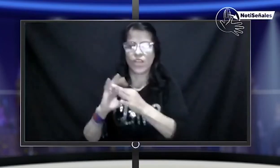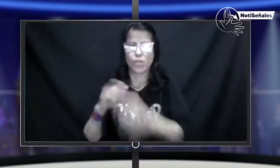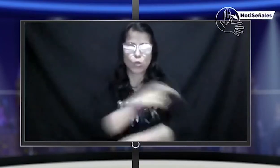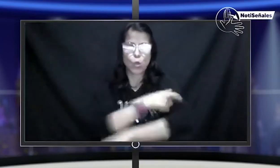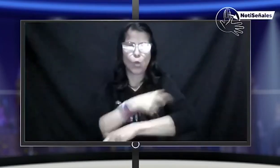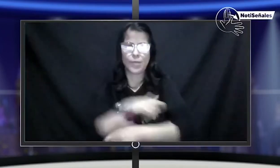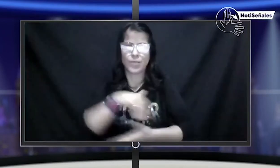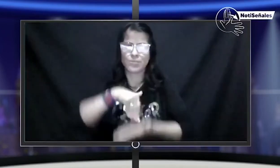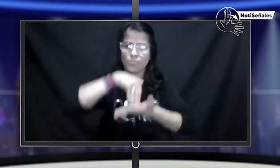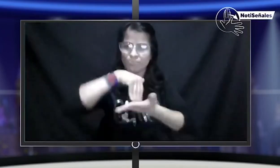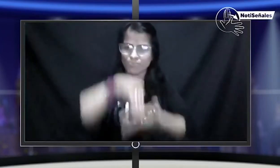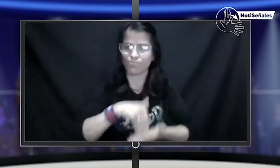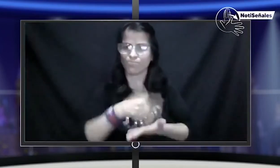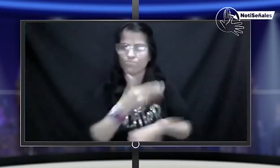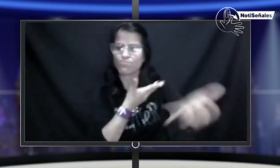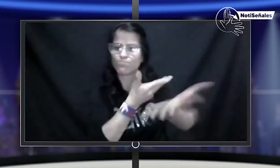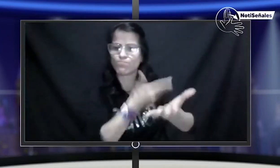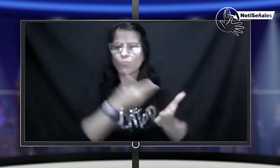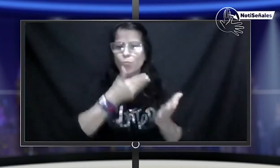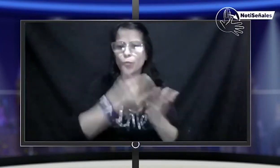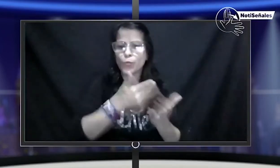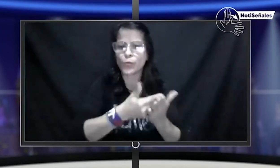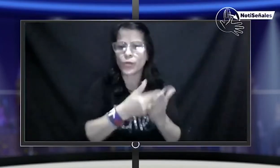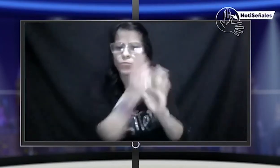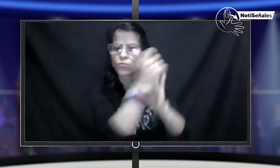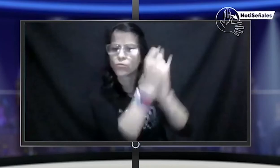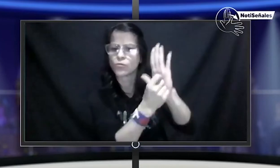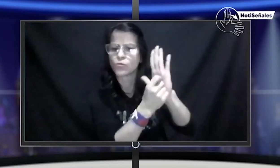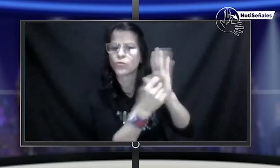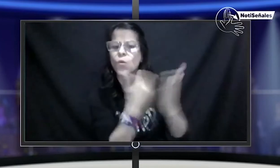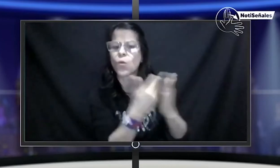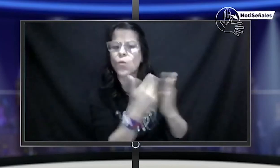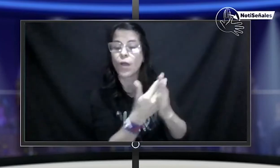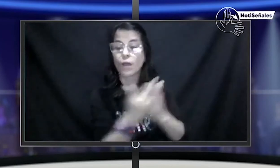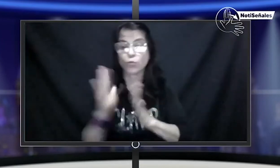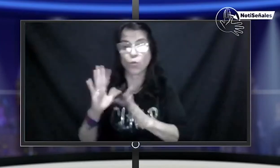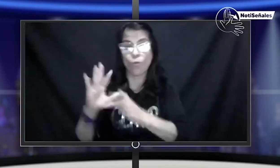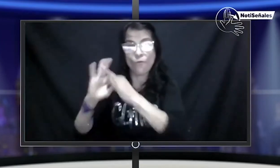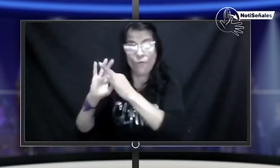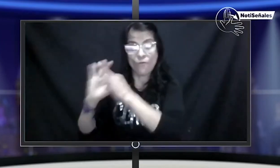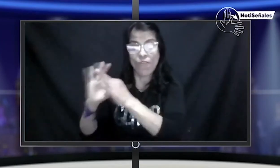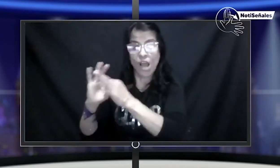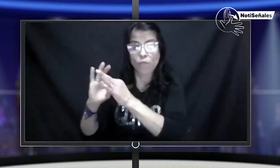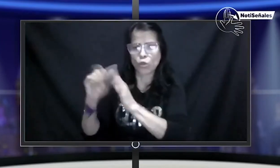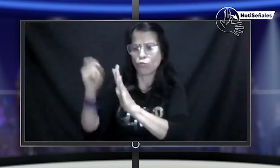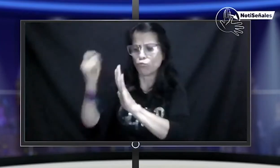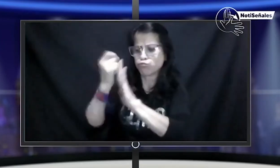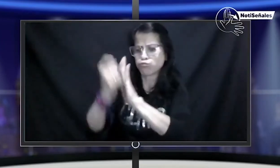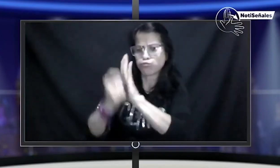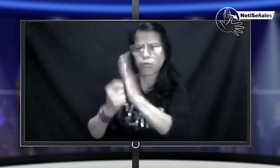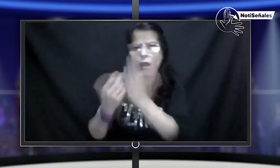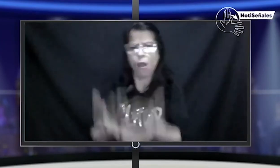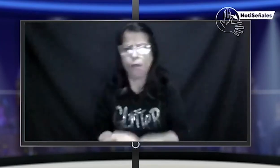tenemos una posición desde FENASCOL y desde el Comité, hemos estado hablando sobre este documento.